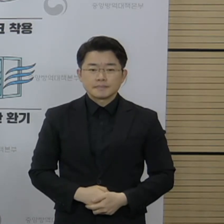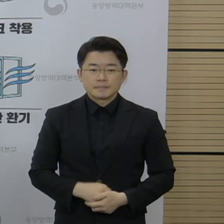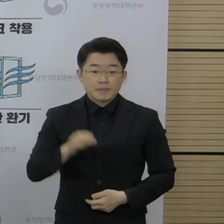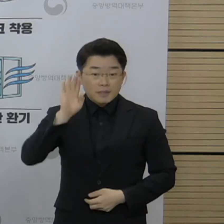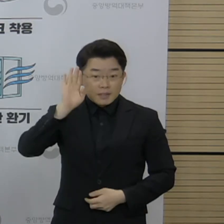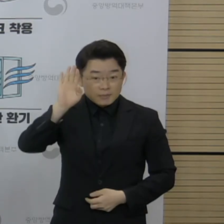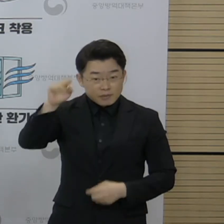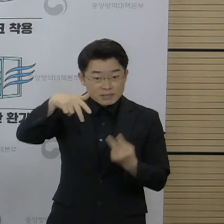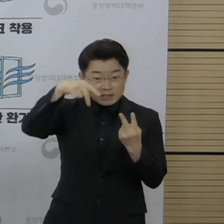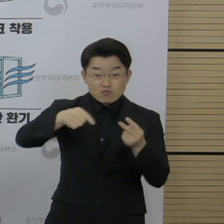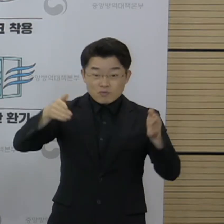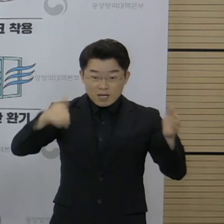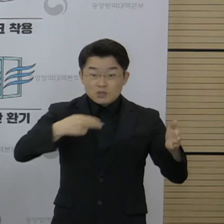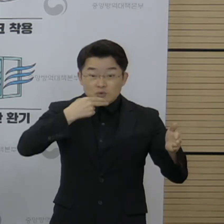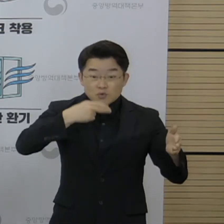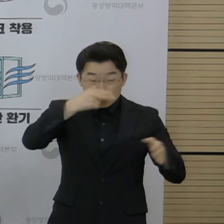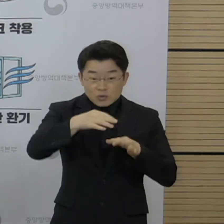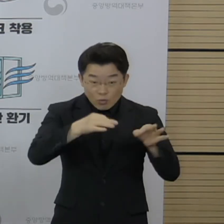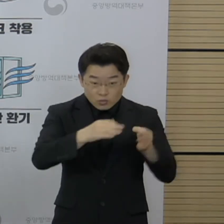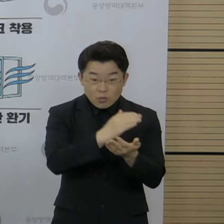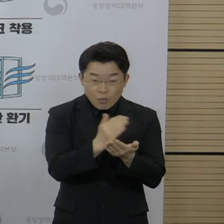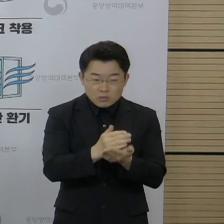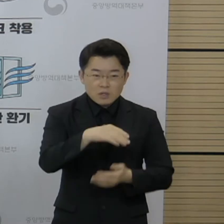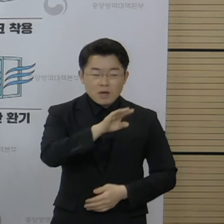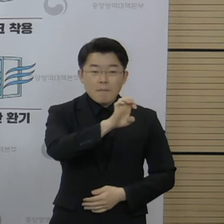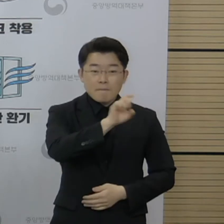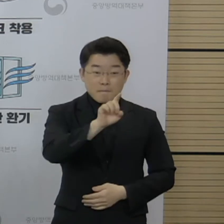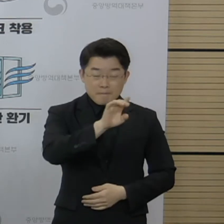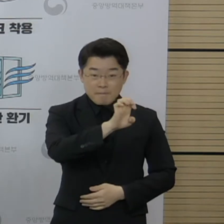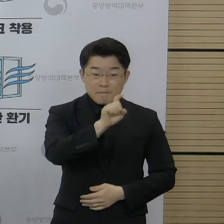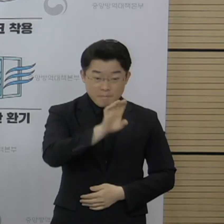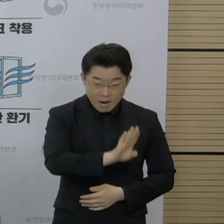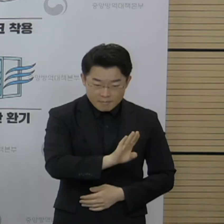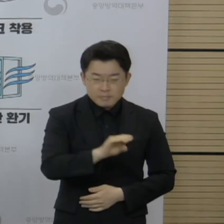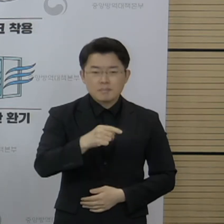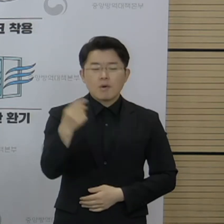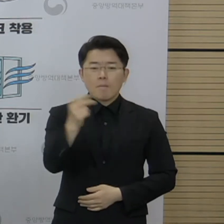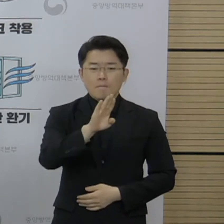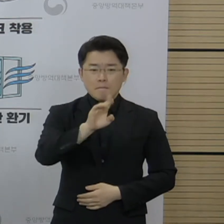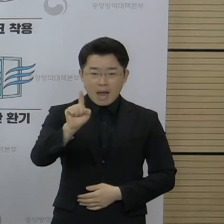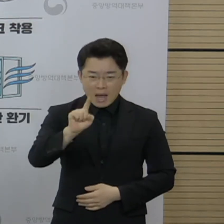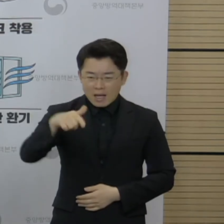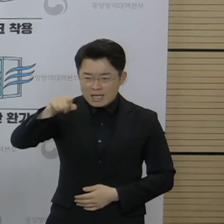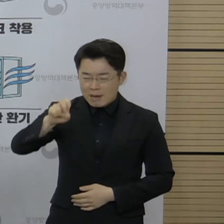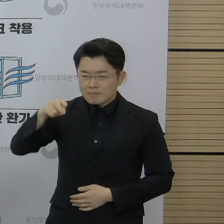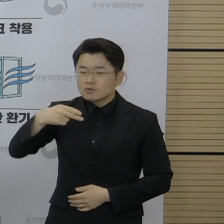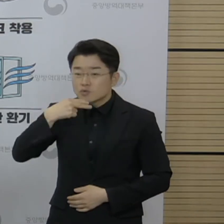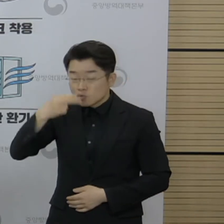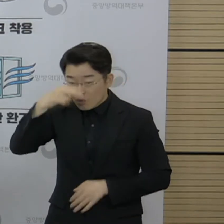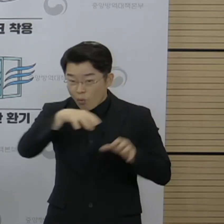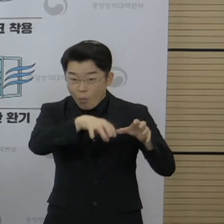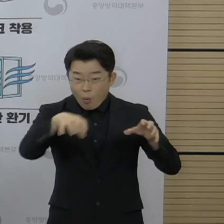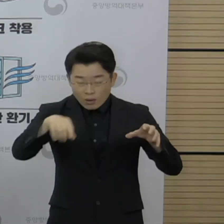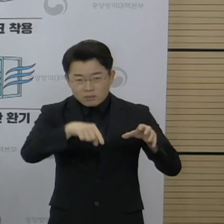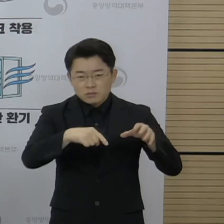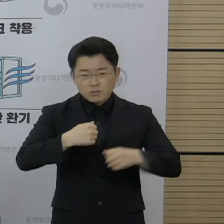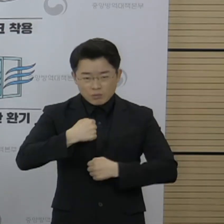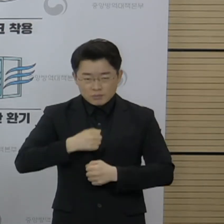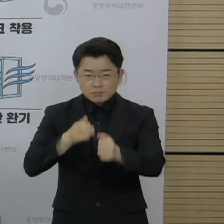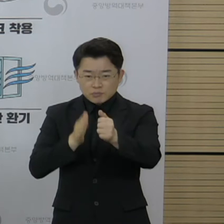2주간 펍이나 바, 감성주점, 클럽 등의 이용 자제와 함께 시설 관계자는